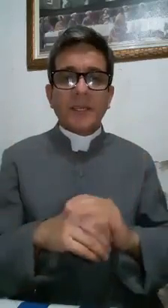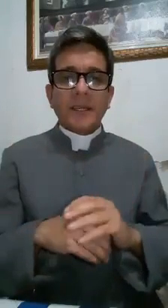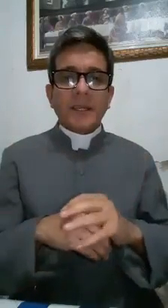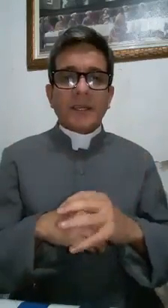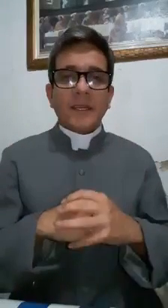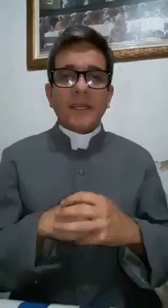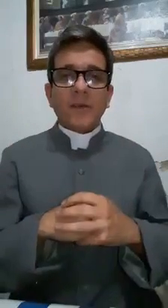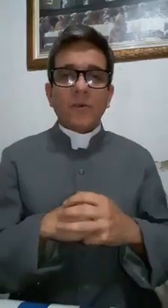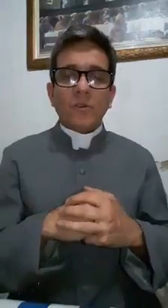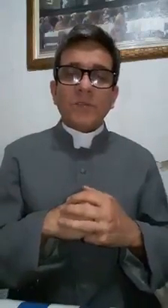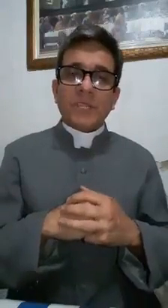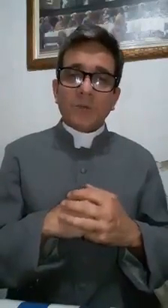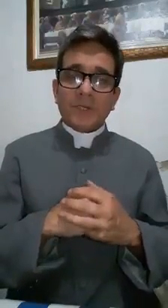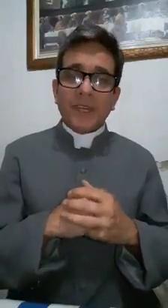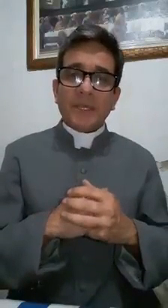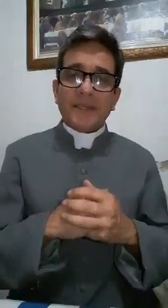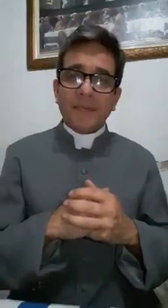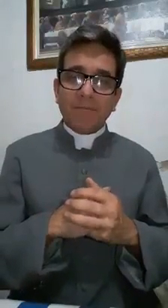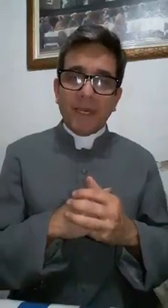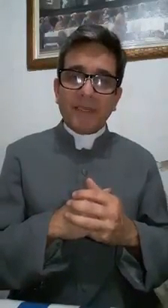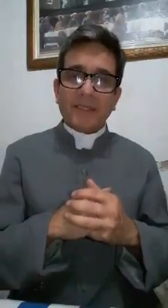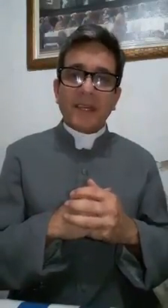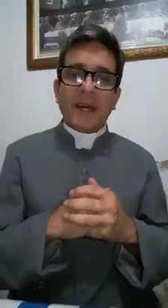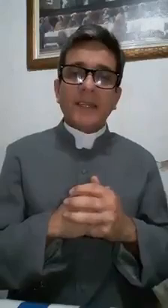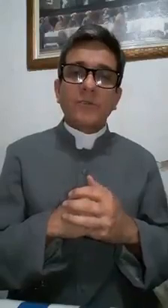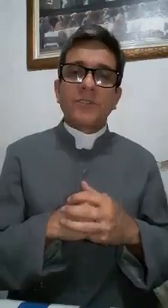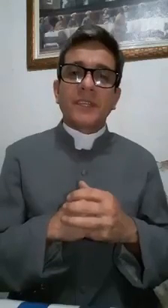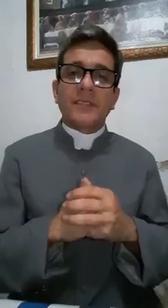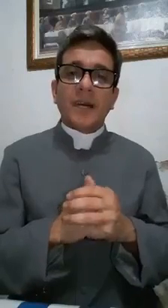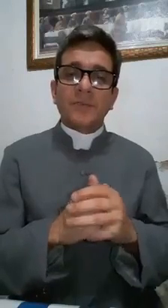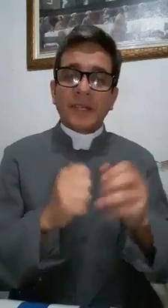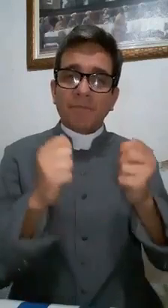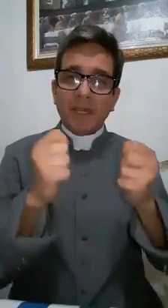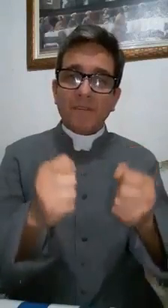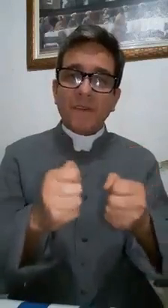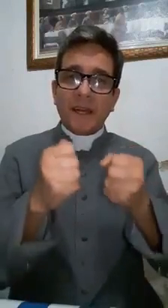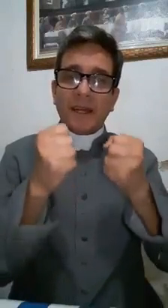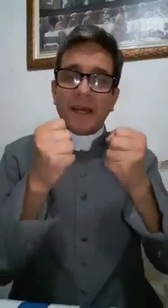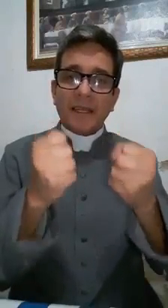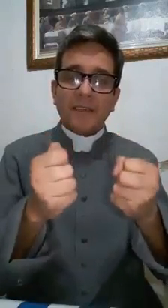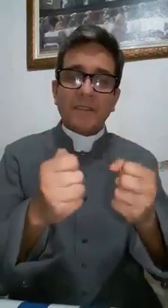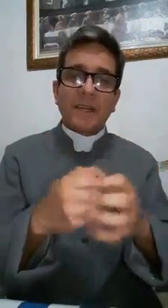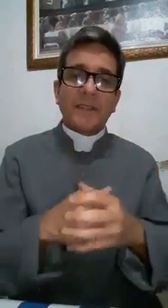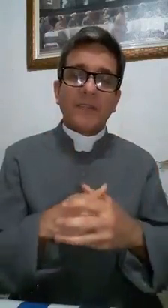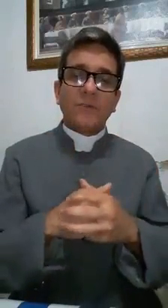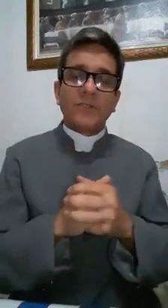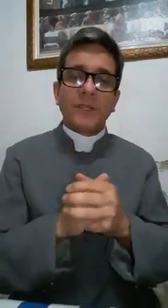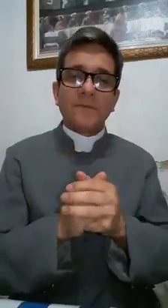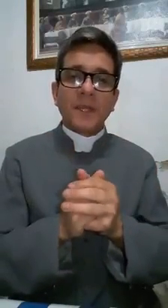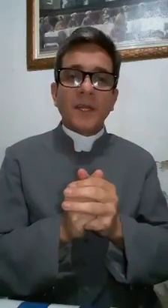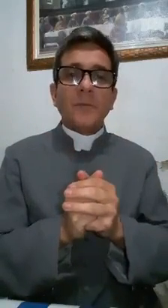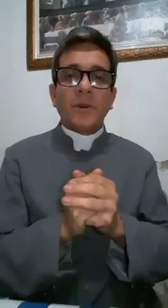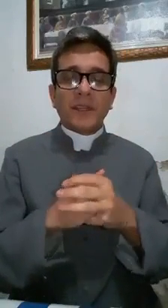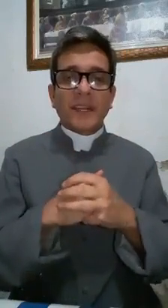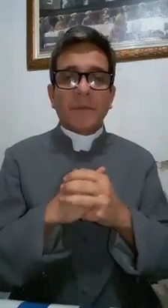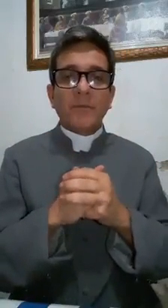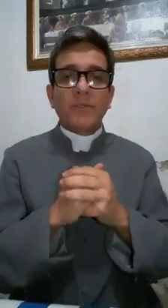que o Michel Temer também será inocentado, também ficará livre da denúncia porque sabemos